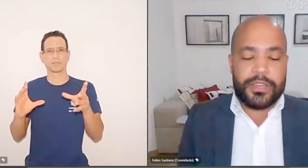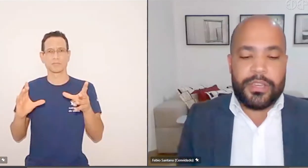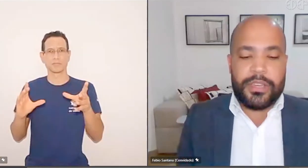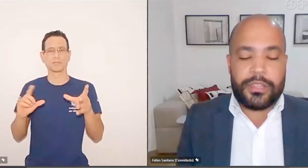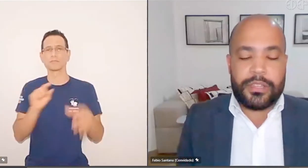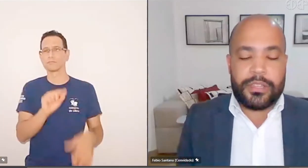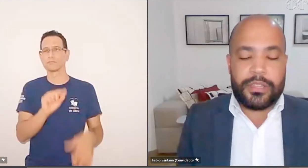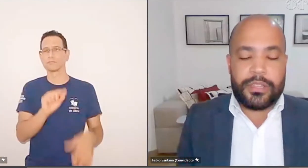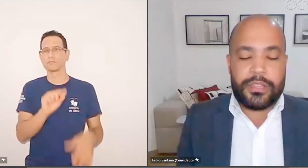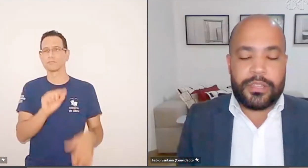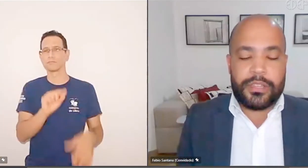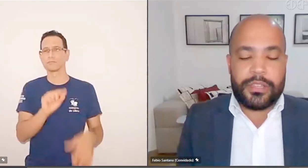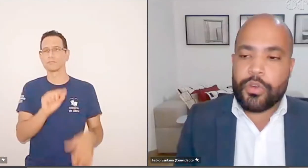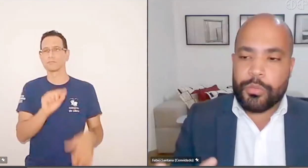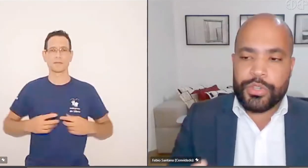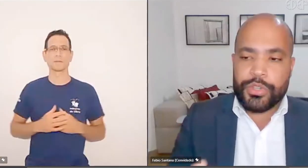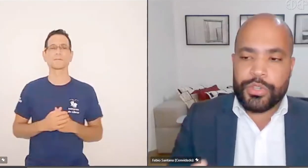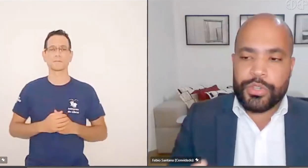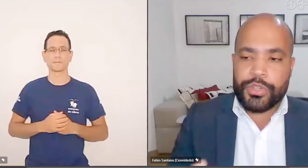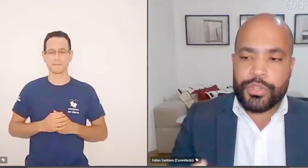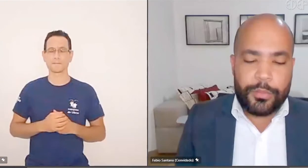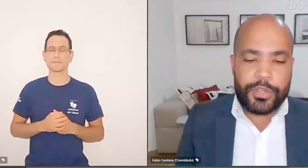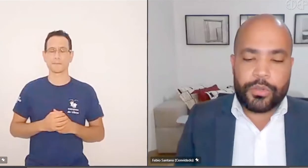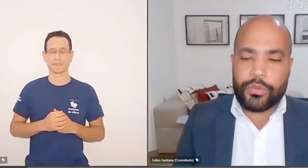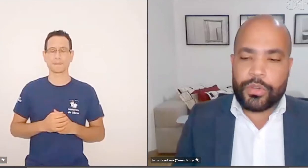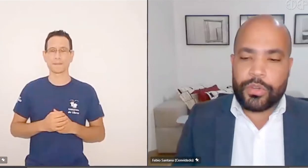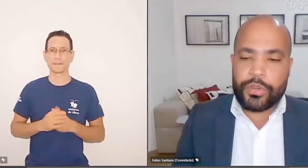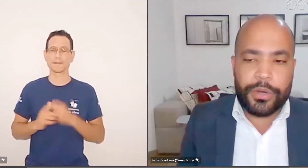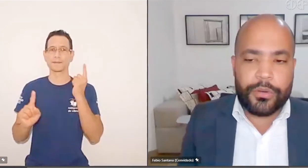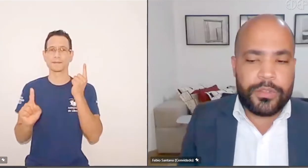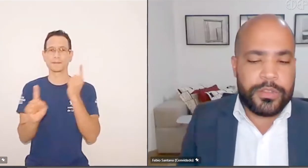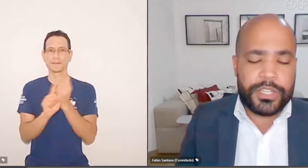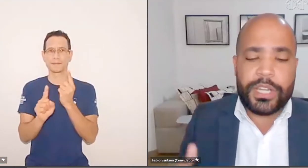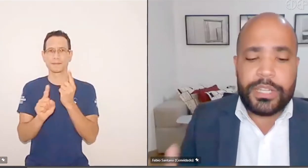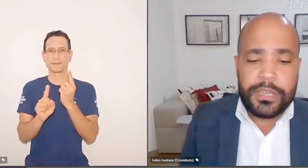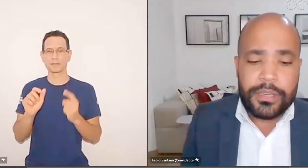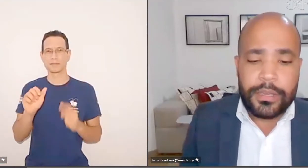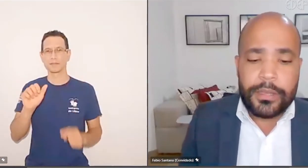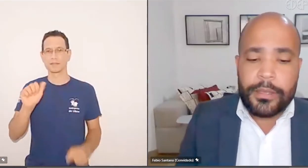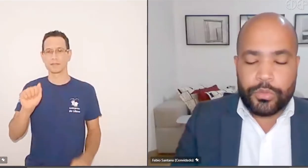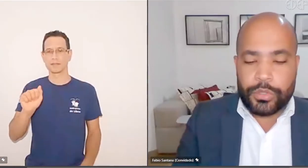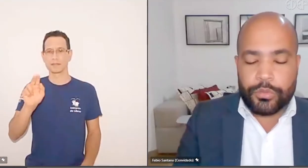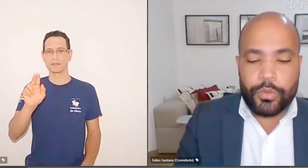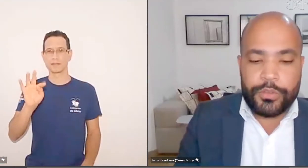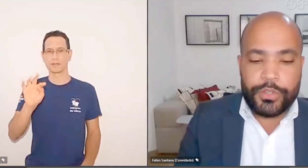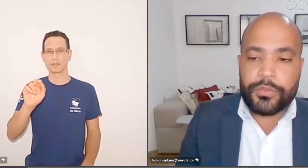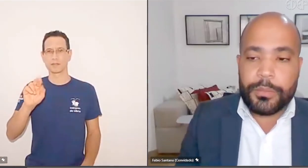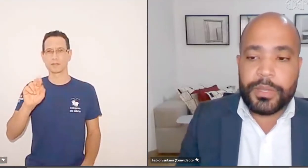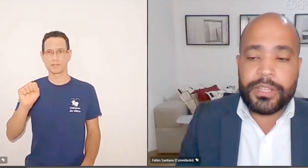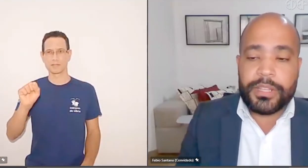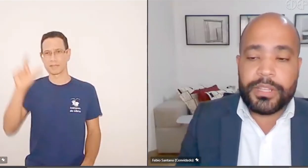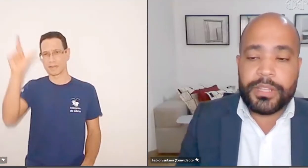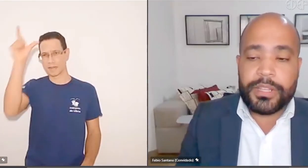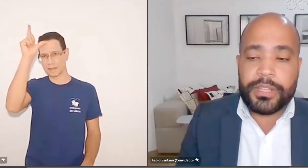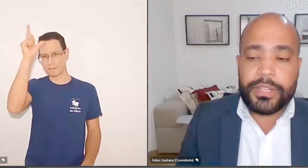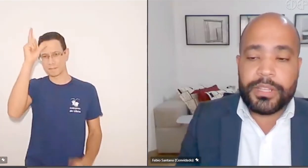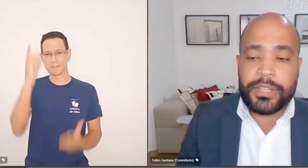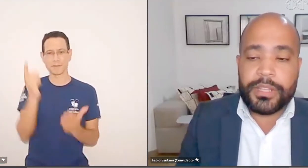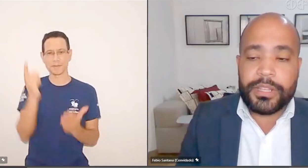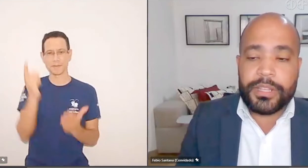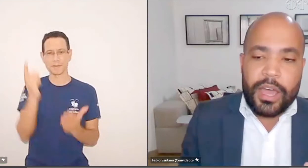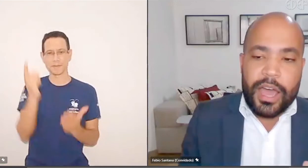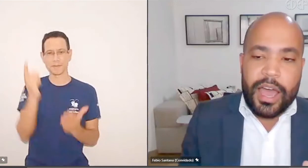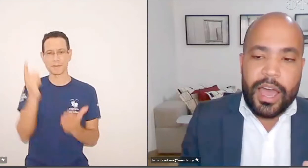necessidade. Então, ao se constatar isso, como diz claramente os autores alemães, Pierre Roth e Sielink, no livro Direitos Fundamentais,